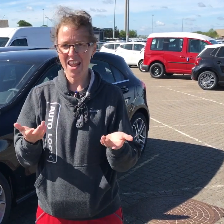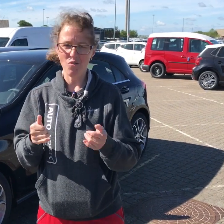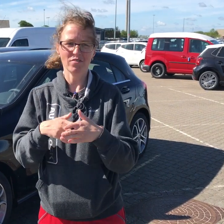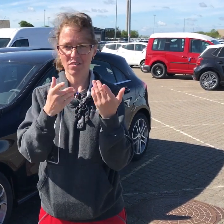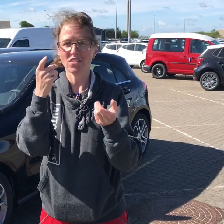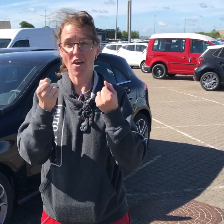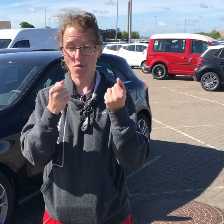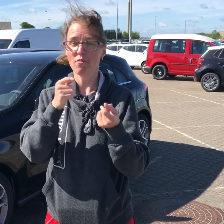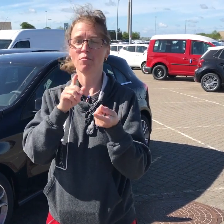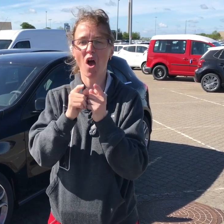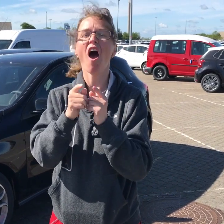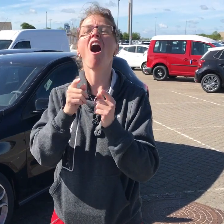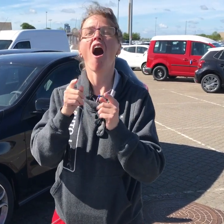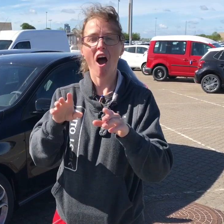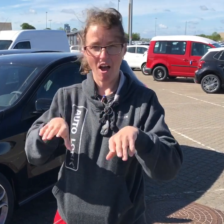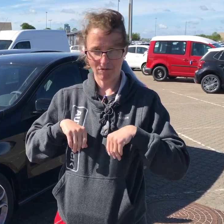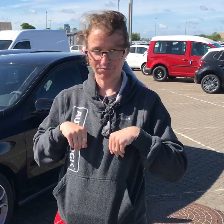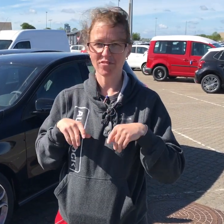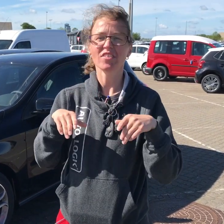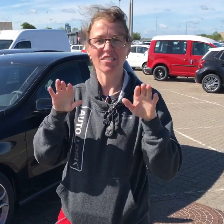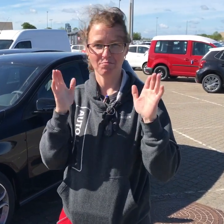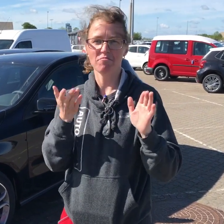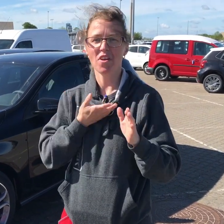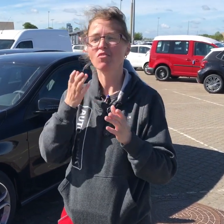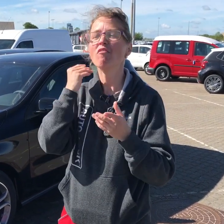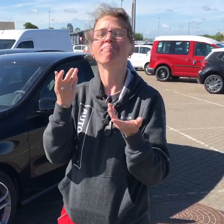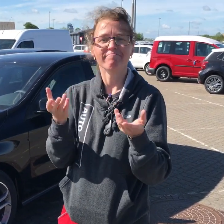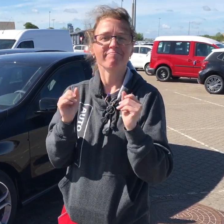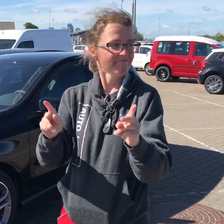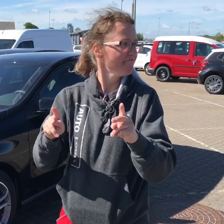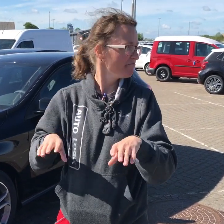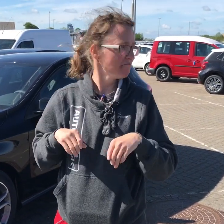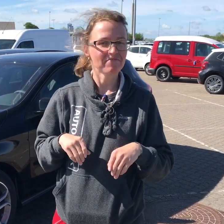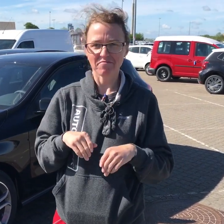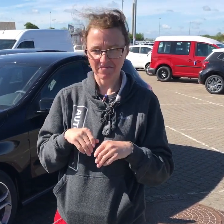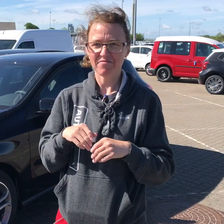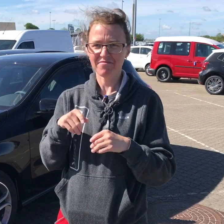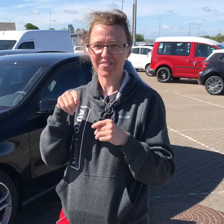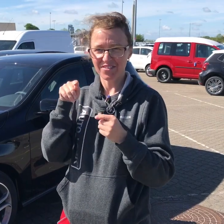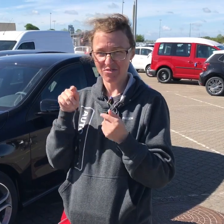Så efterhånden er chaufførerne begyndt at acceptere mig og respektere mit arbejde, så det går fint.